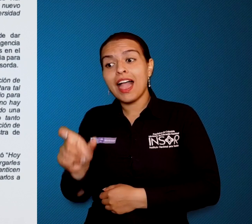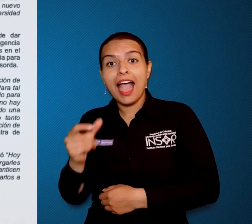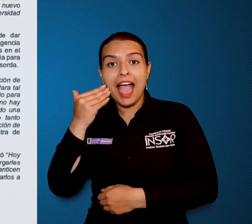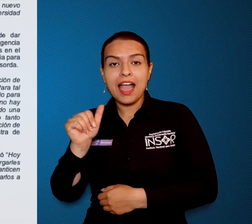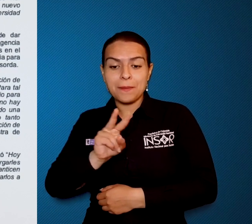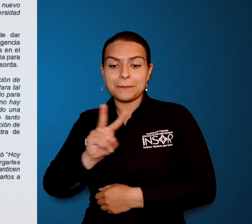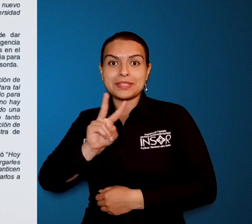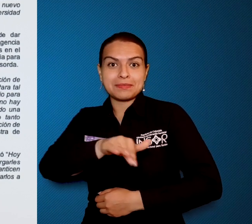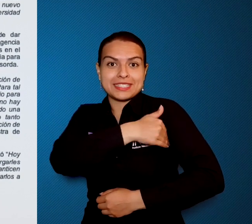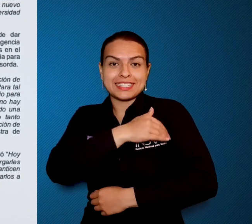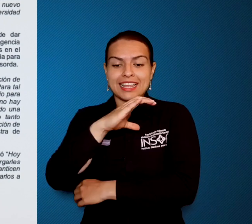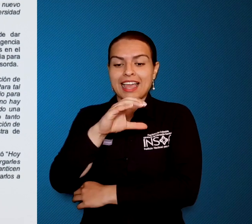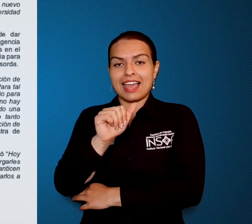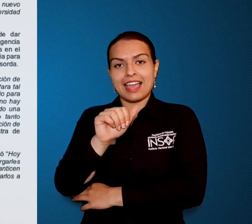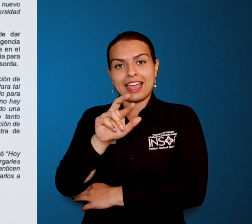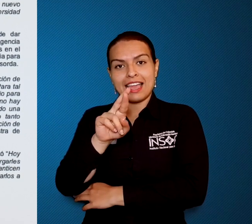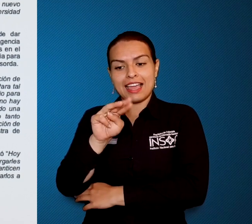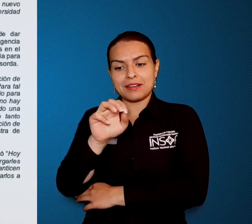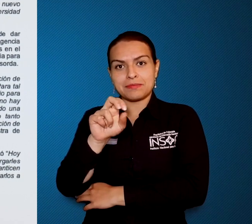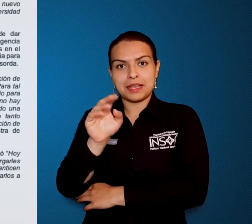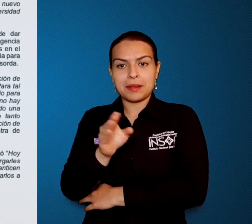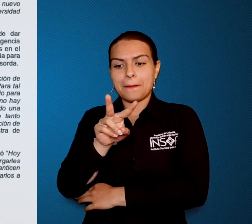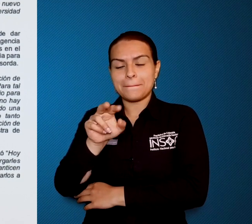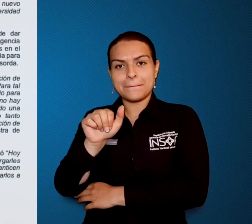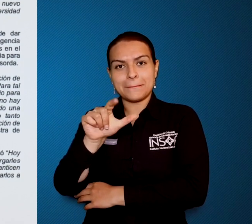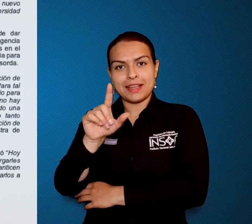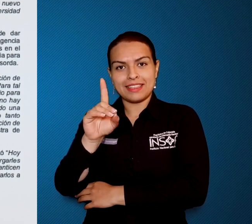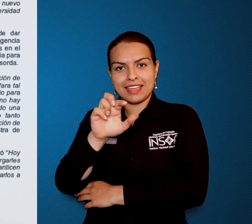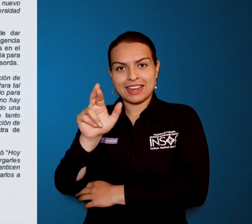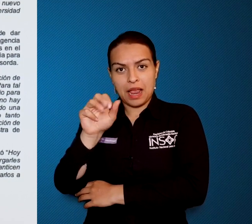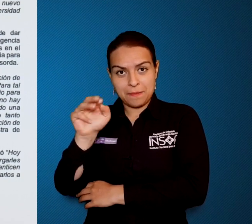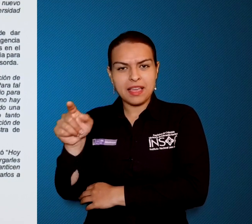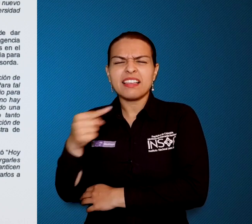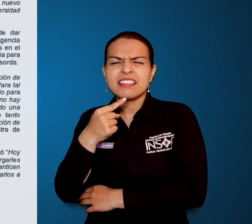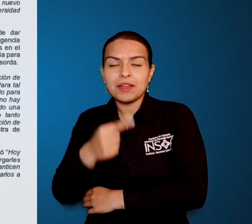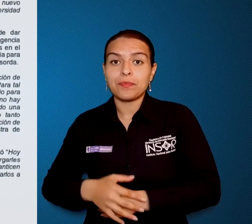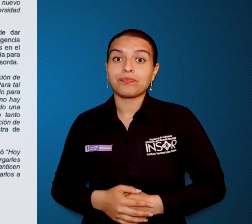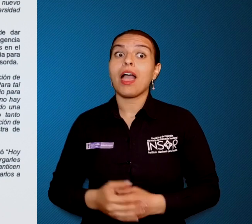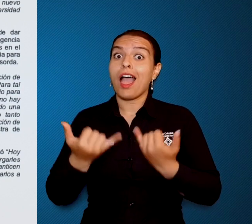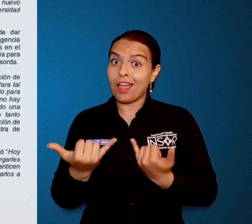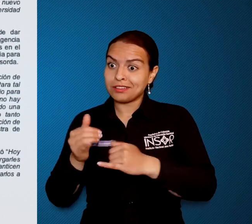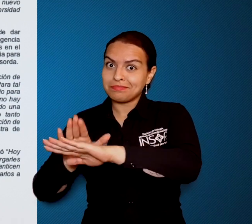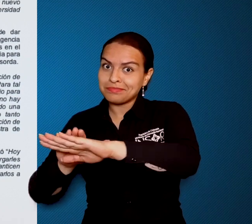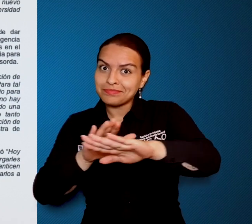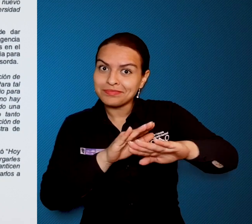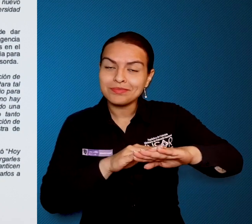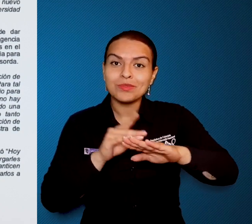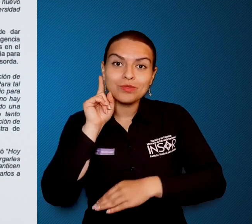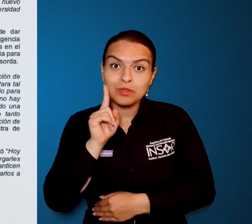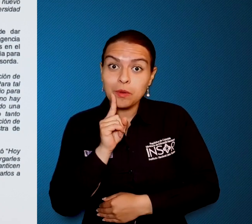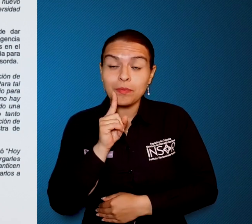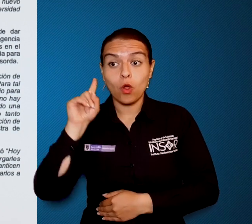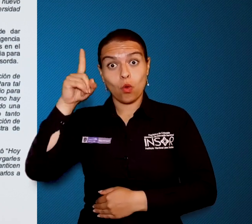A su vez, la Viceministra de Transporte, Carmen Ligia Valderrama, puntualizó. Hoy les decimos a la comunidad sorda que